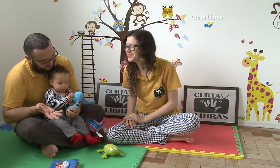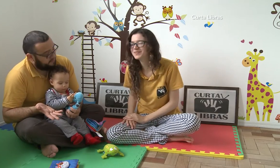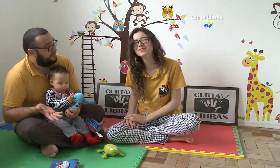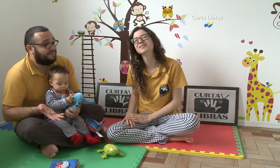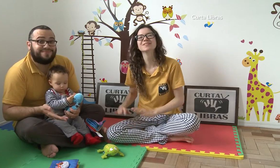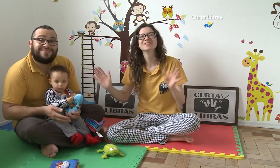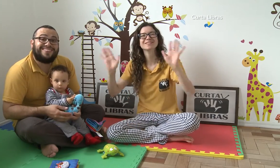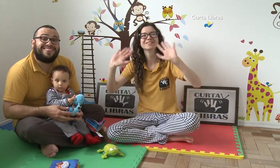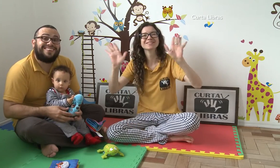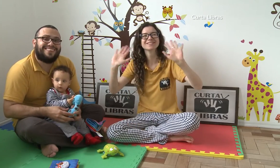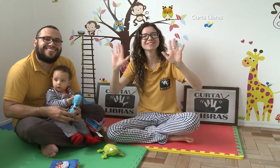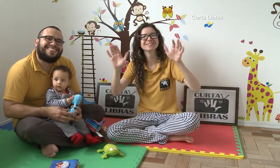Oi. Oi.